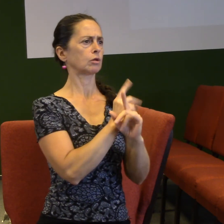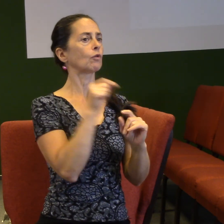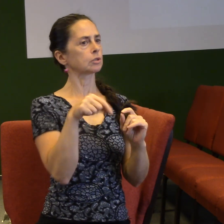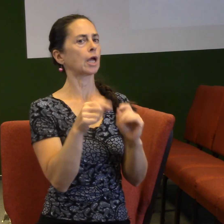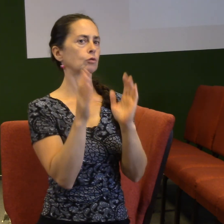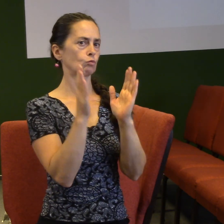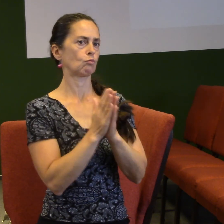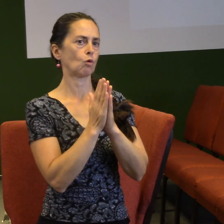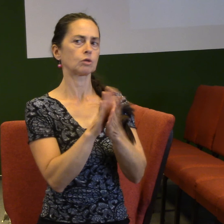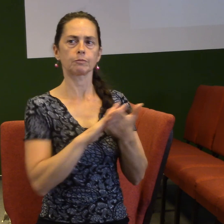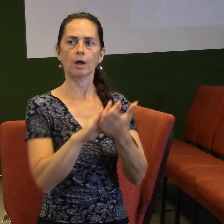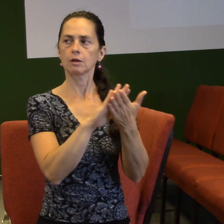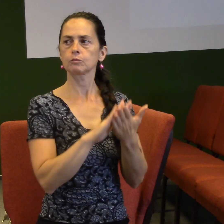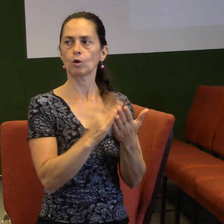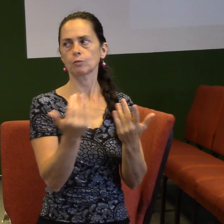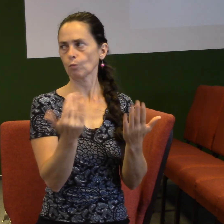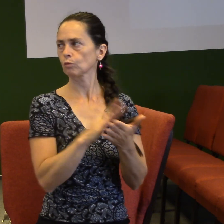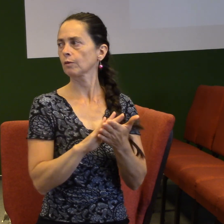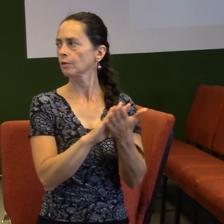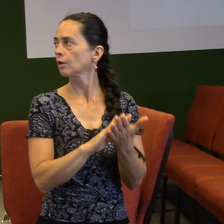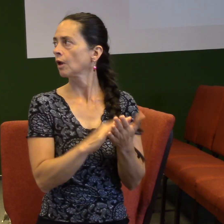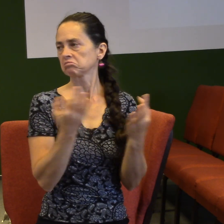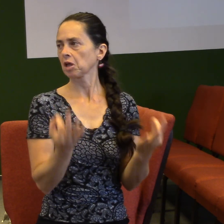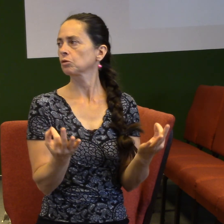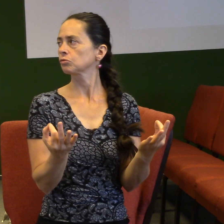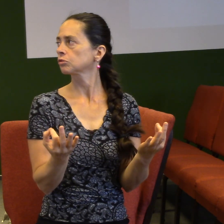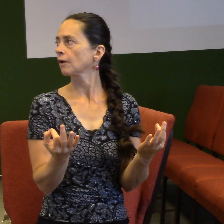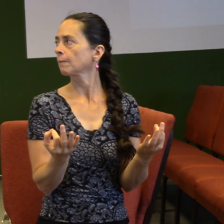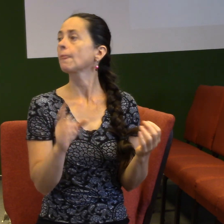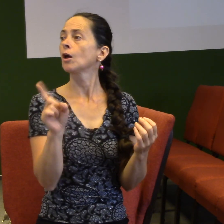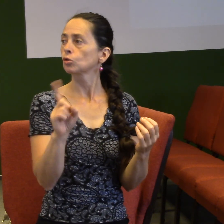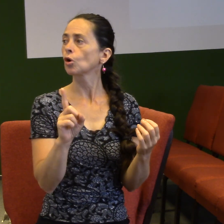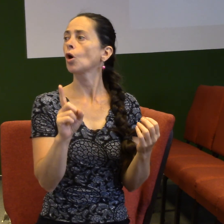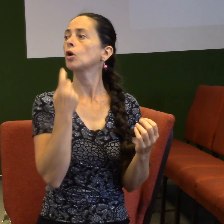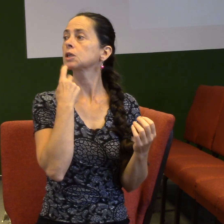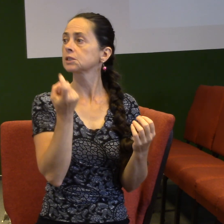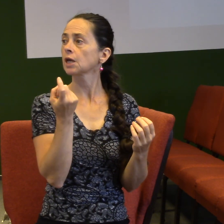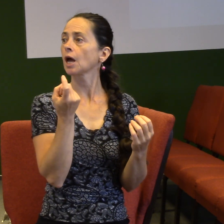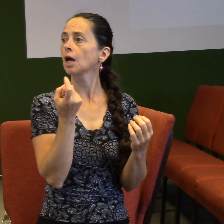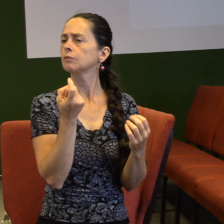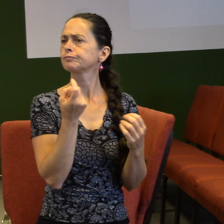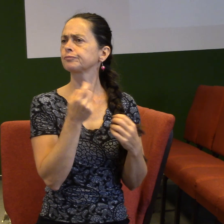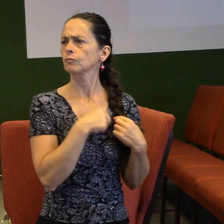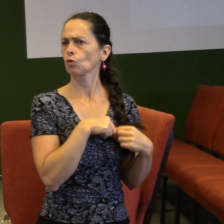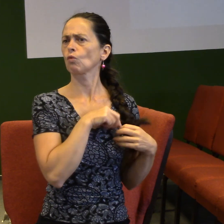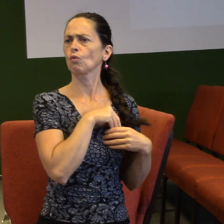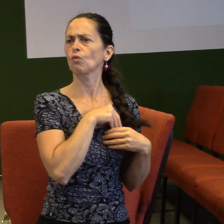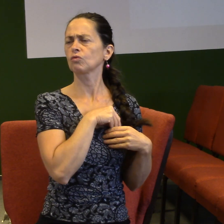A možná to udějme jednoduše. Kdo chcete, máte tuto ohu srdci, koho se vás něco z toho dotklo,